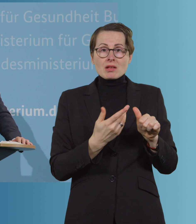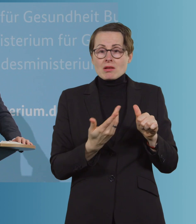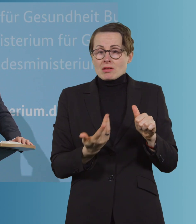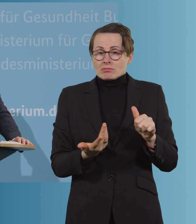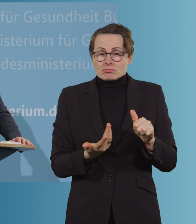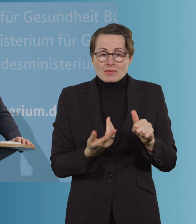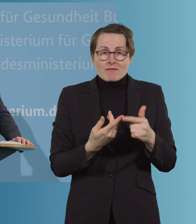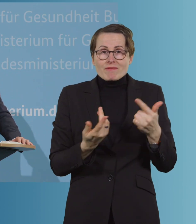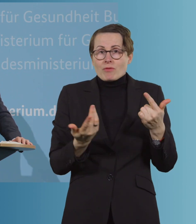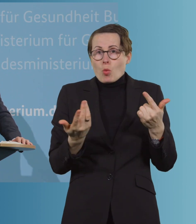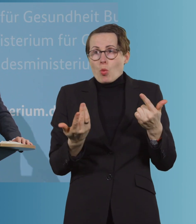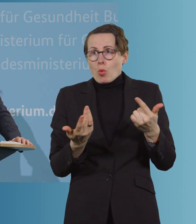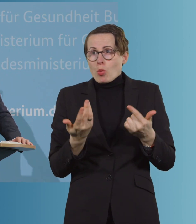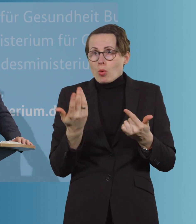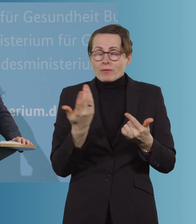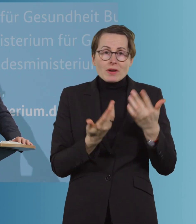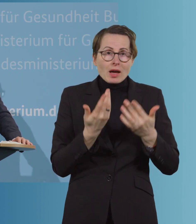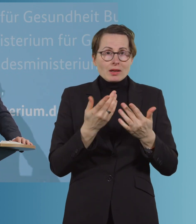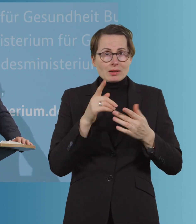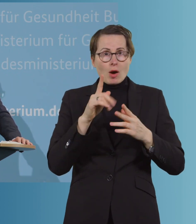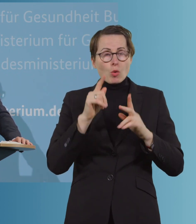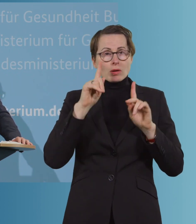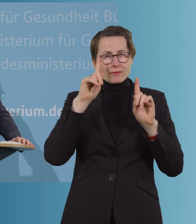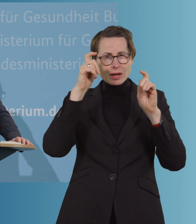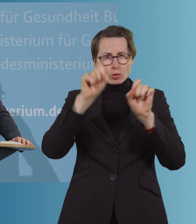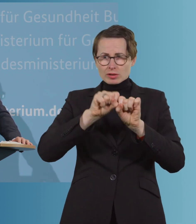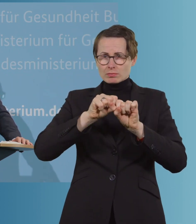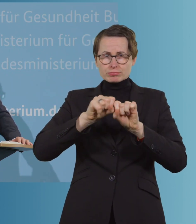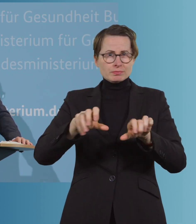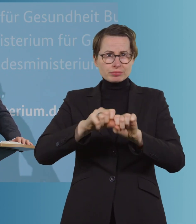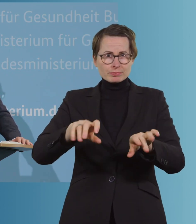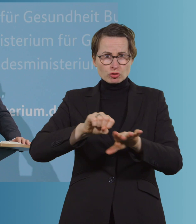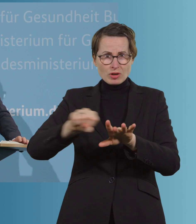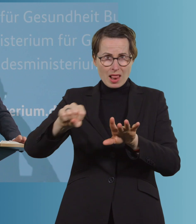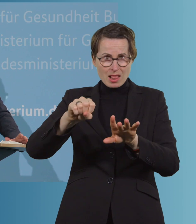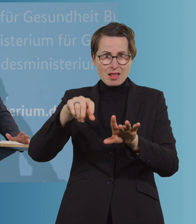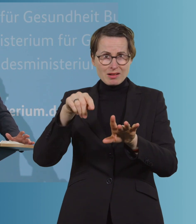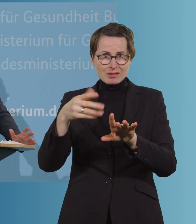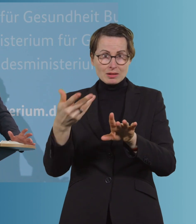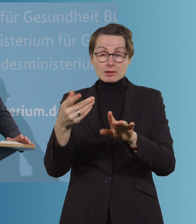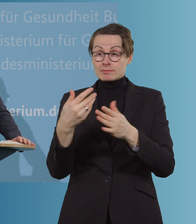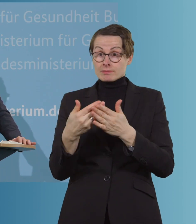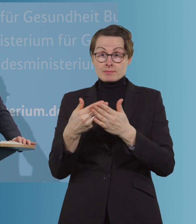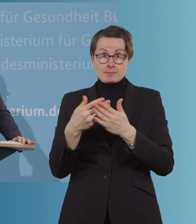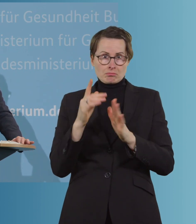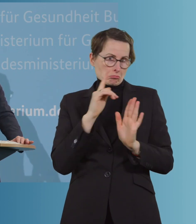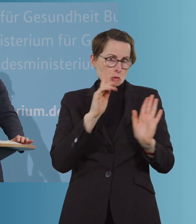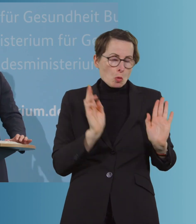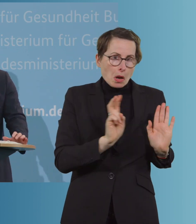mögliche Pandemietreiber und da drumherum zu impfen? Es gibt übrigens auch den Wunsch, nur um das mal erwähnt zu haben, der ist ja auch schon